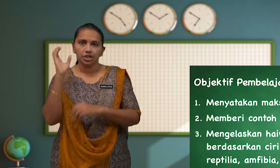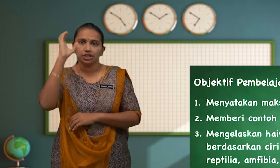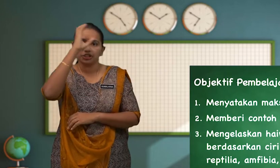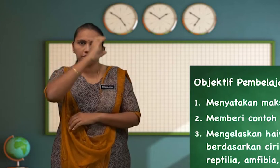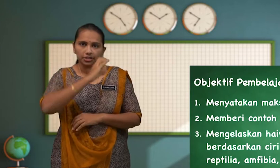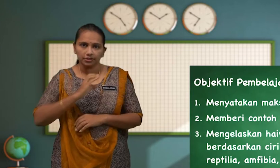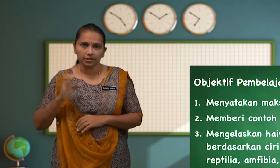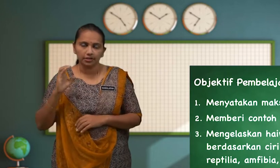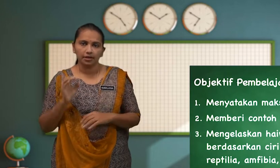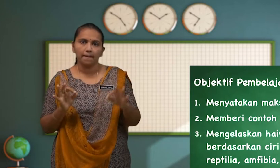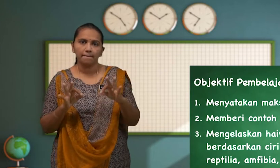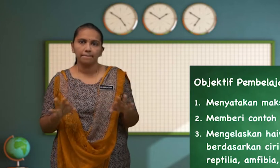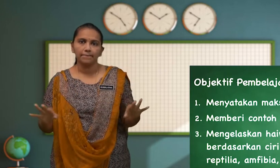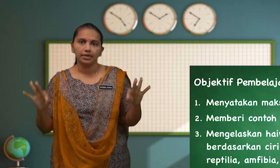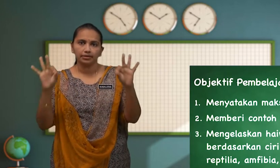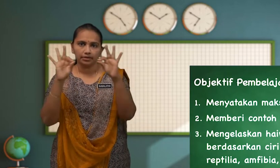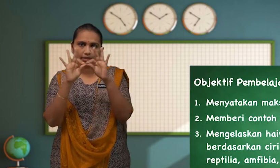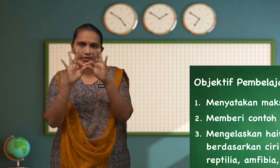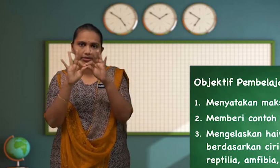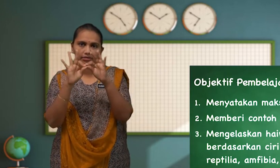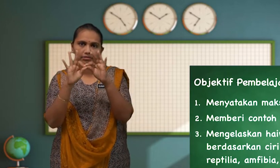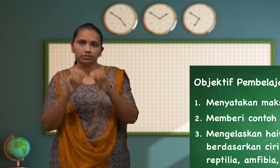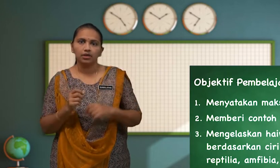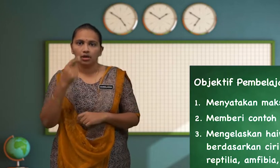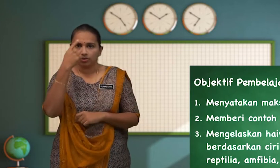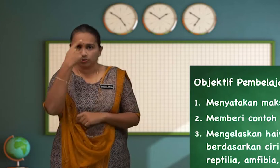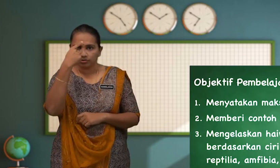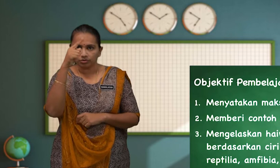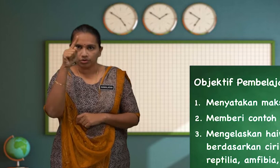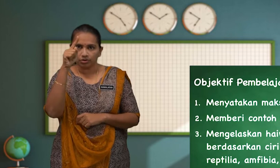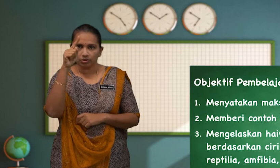ciri penting untuk